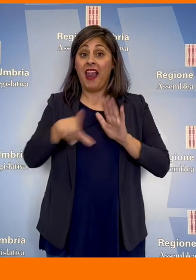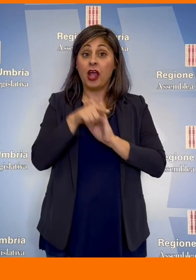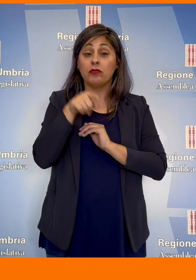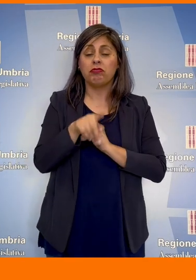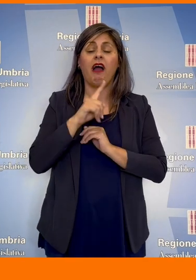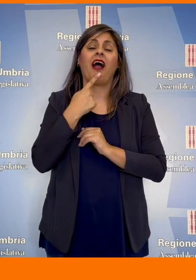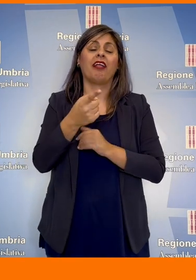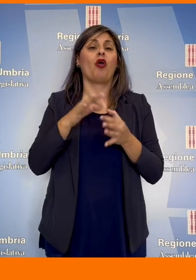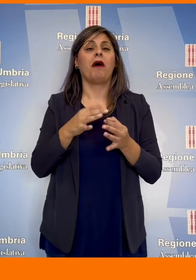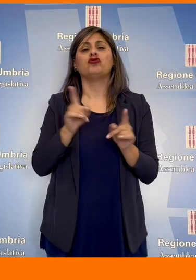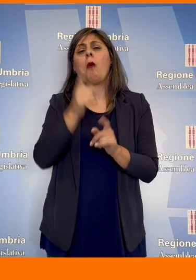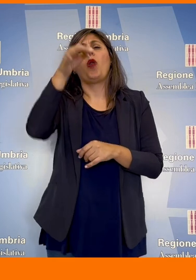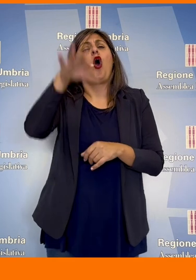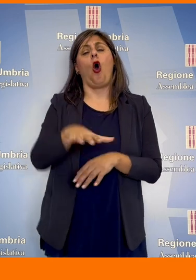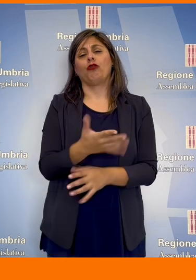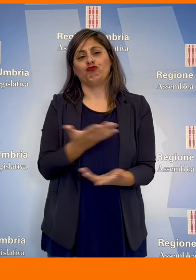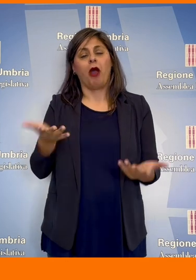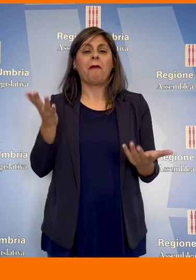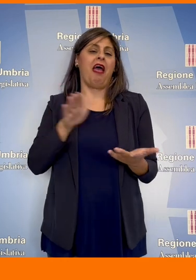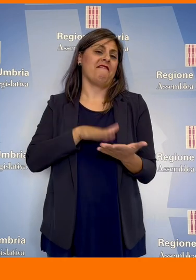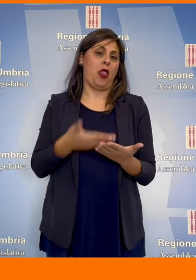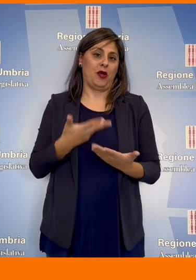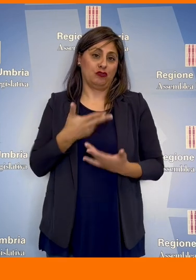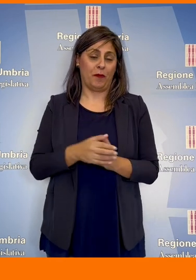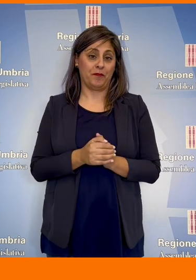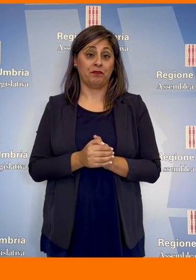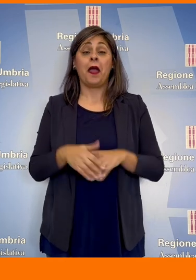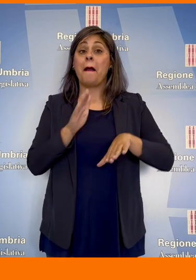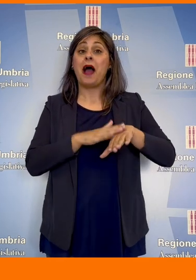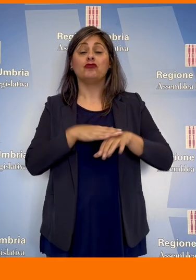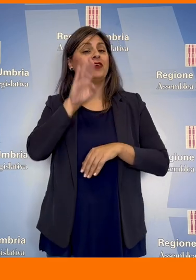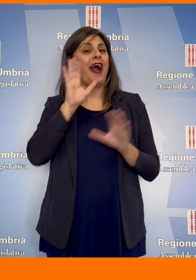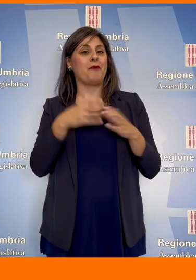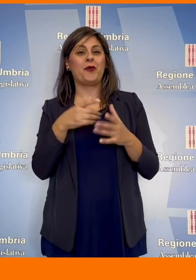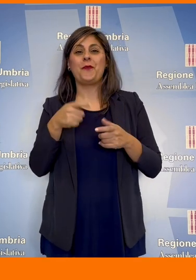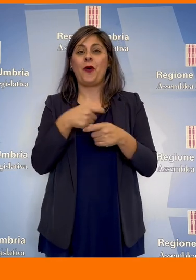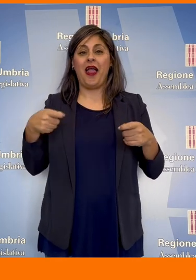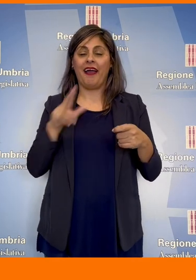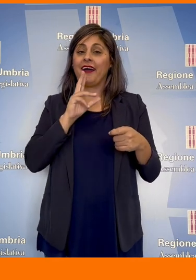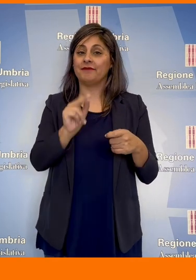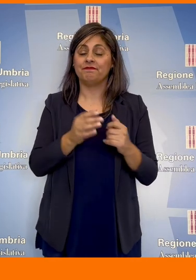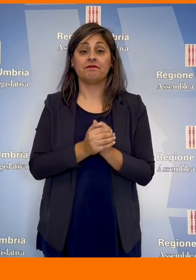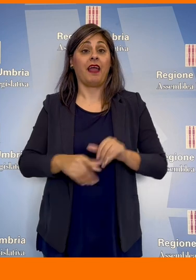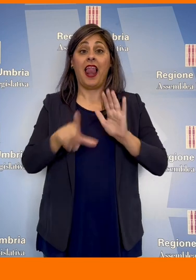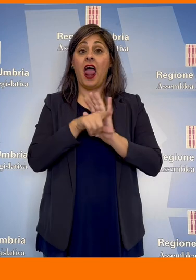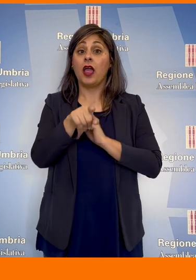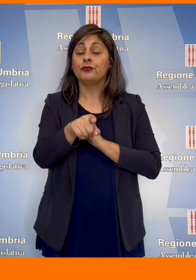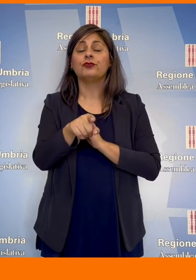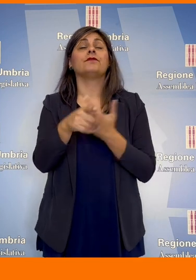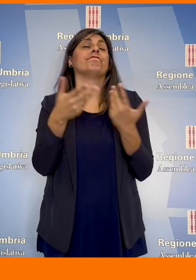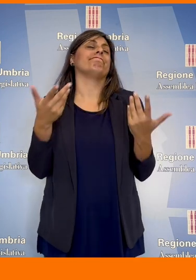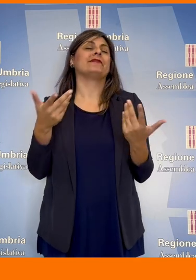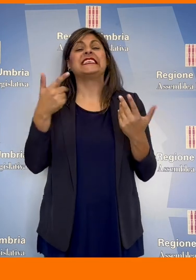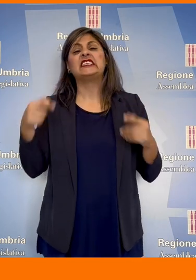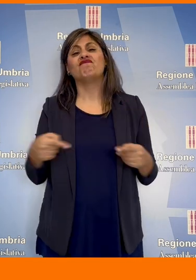è una goccia nel mare, ma una goccia preziosa». Valerio Mancini, capogruppo della Lega, dice «questa legge rappresenta una